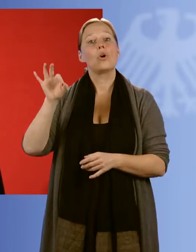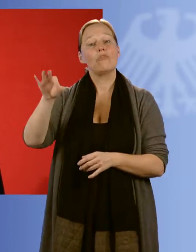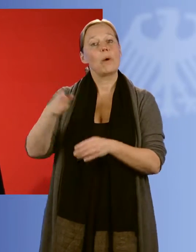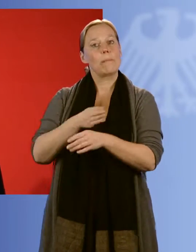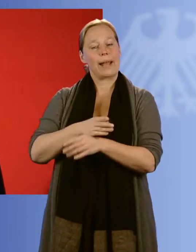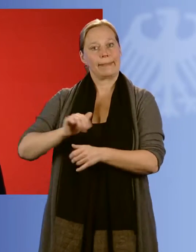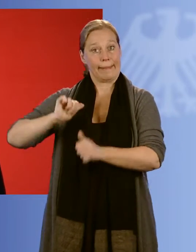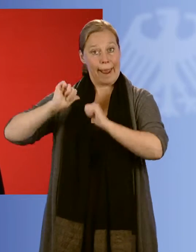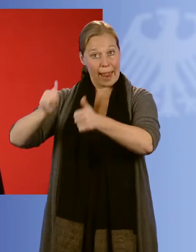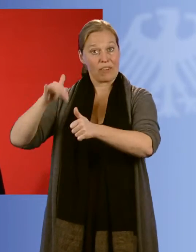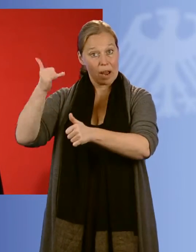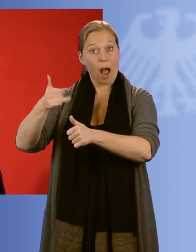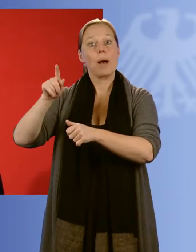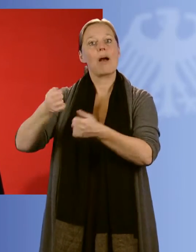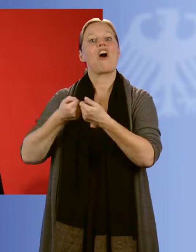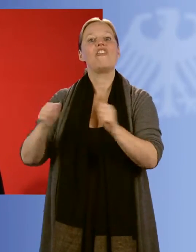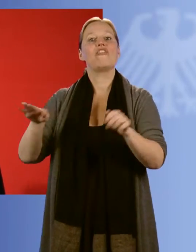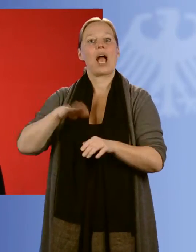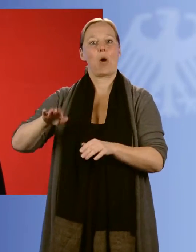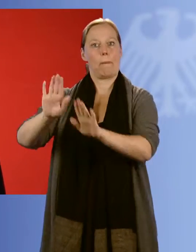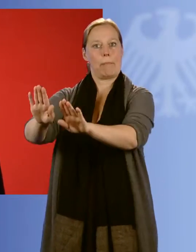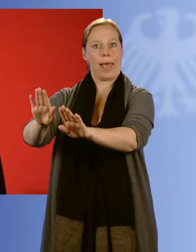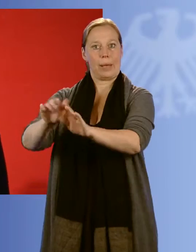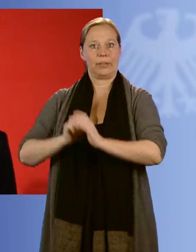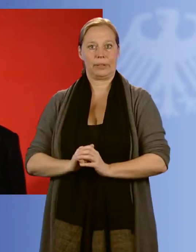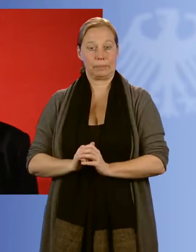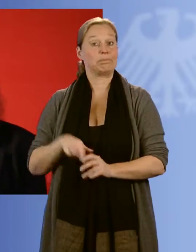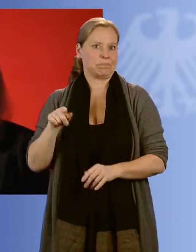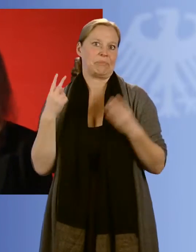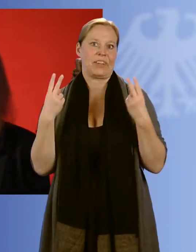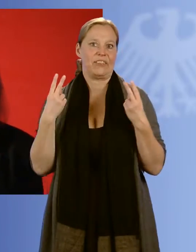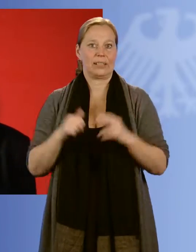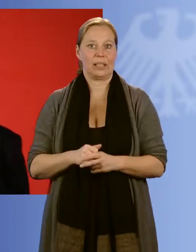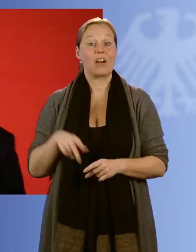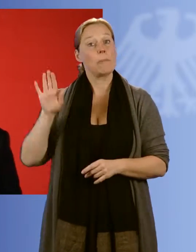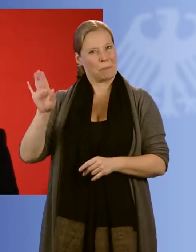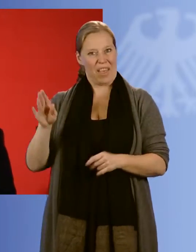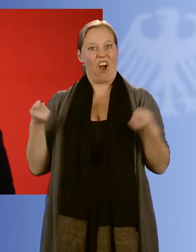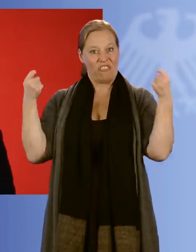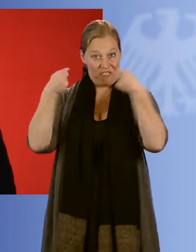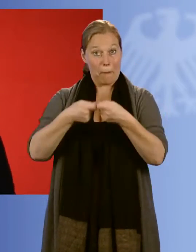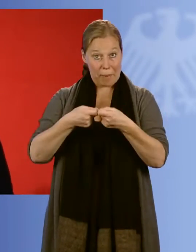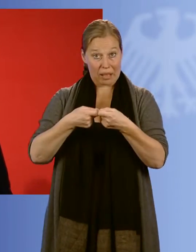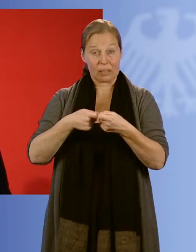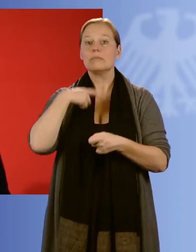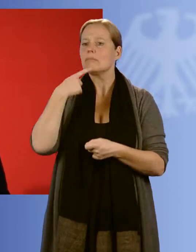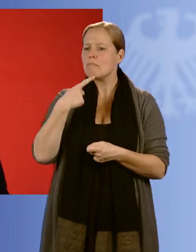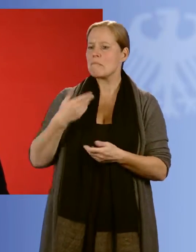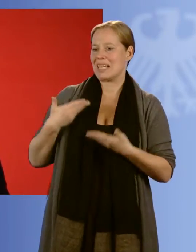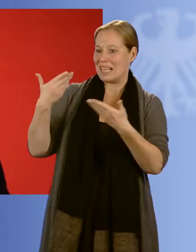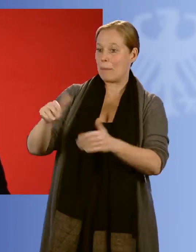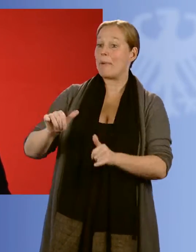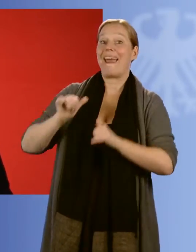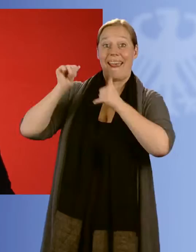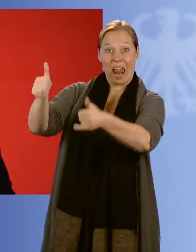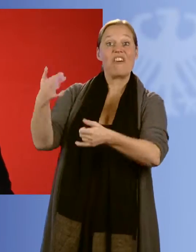nehmen. Das war ihnen immer besonders wichtig. Denn der Grundsatz ihres Verbandes lautet, so viel Hilfe wie nötig